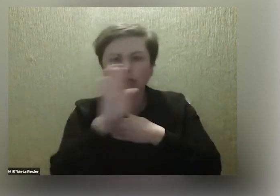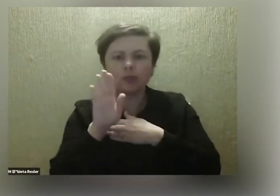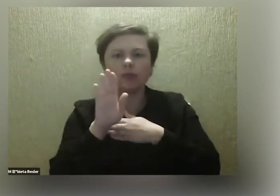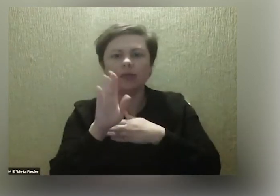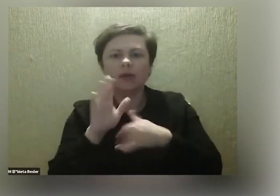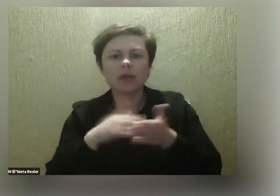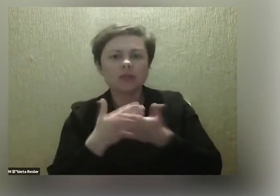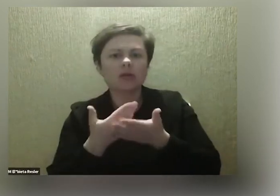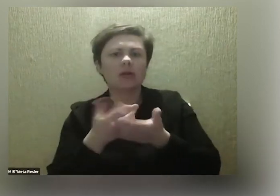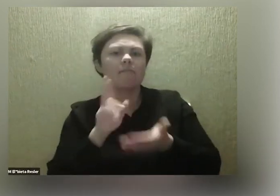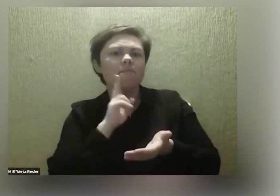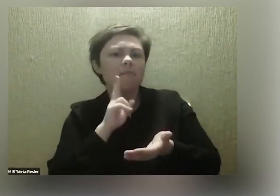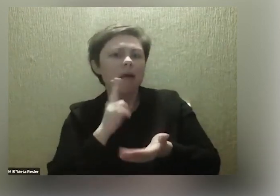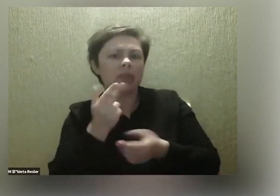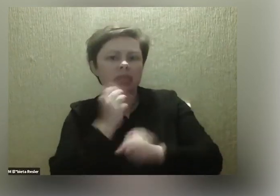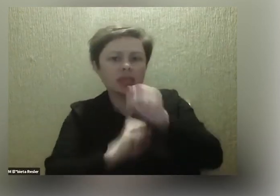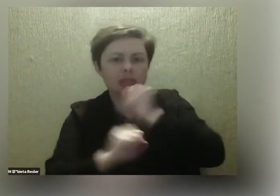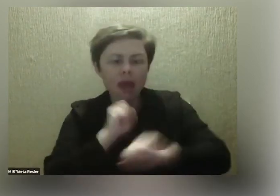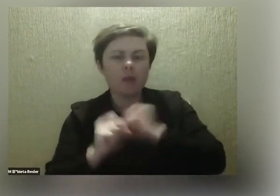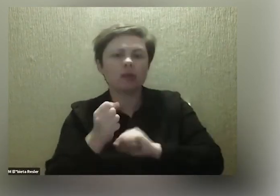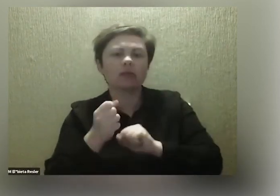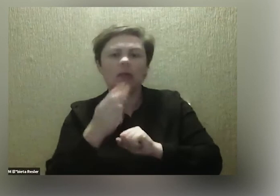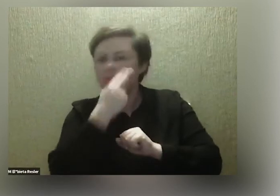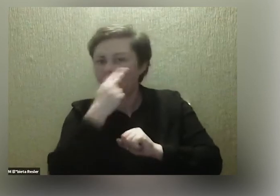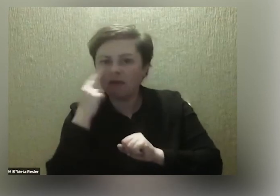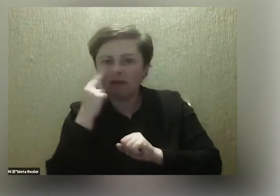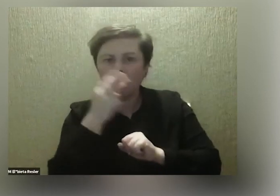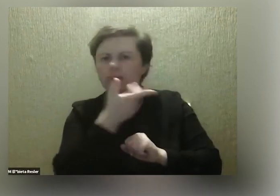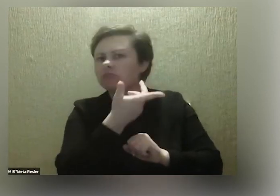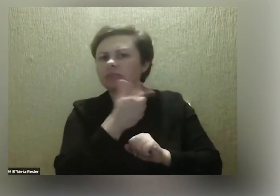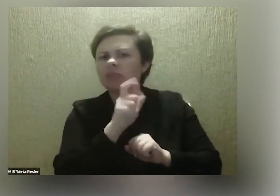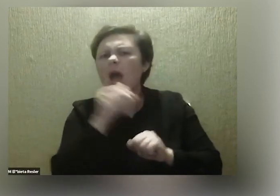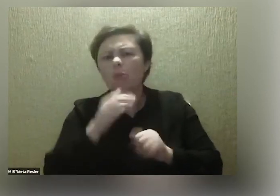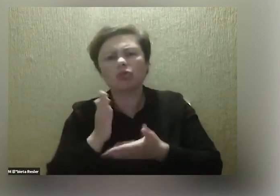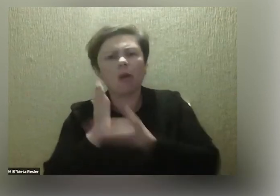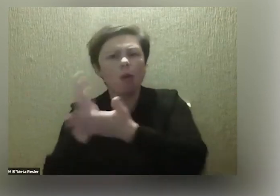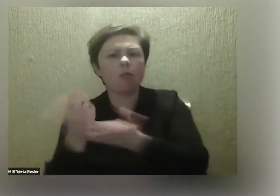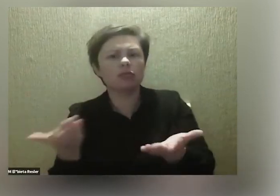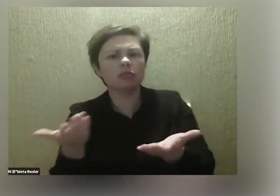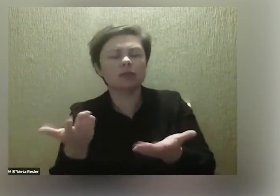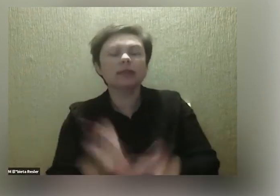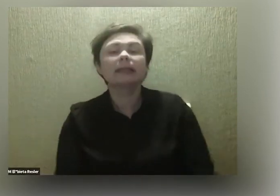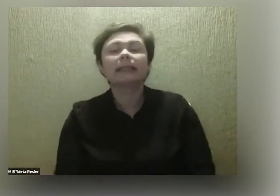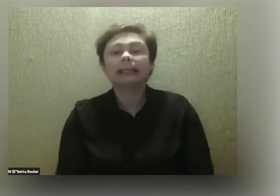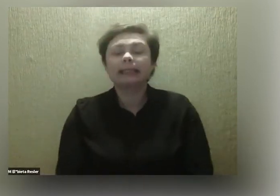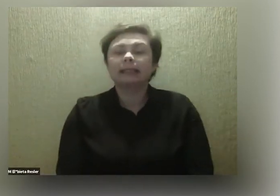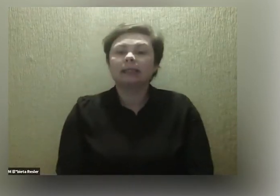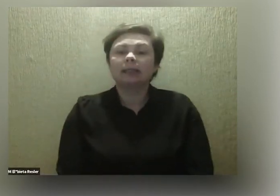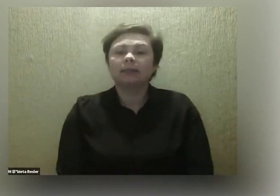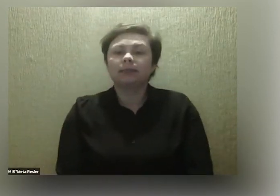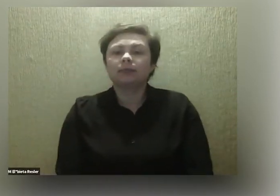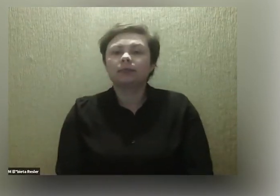mamy z niepełnosprawnościami szczególnie niewidzące? W czym można pomóc? W czym można pomóc